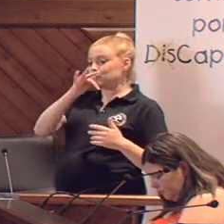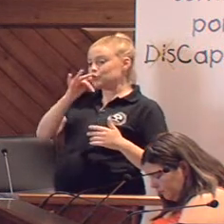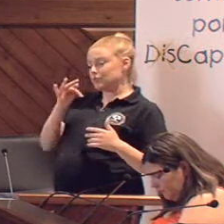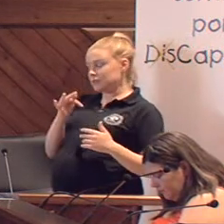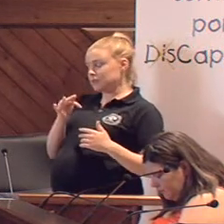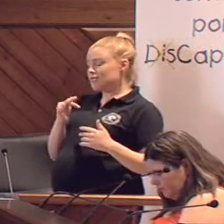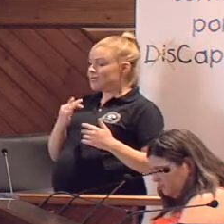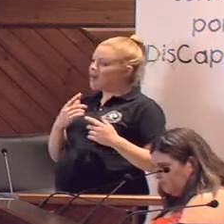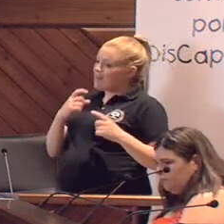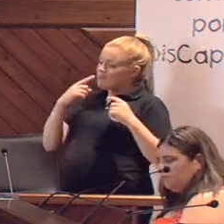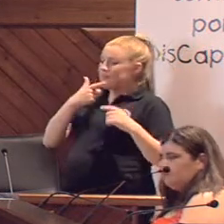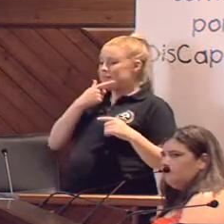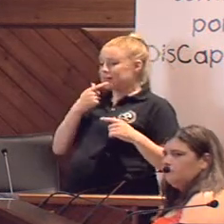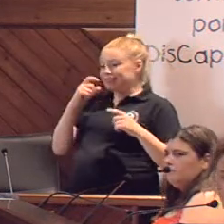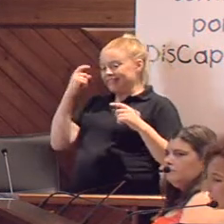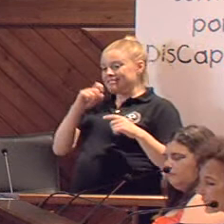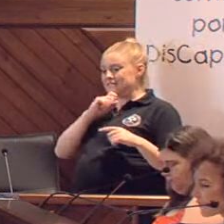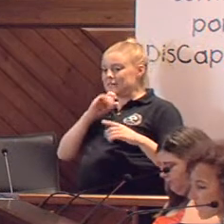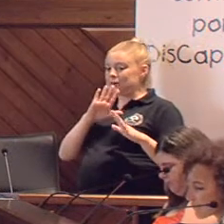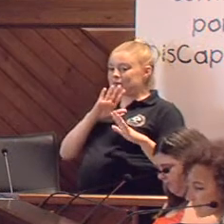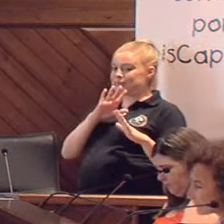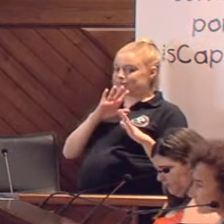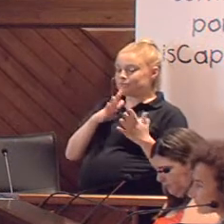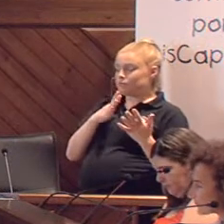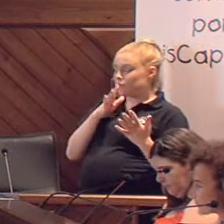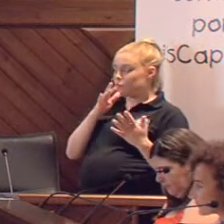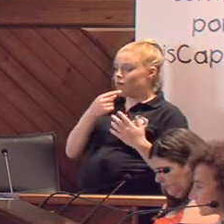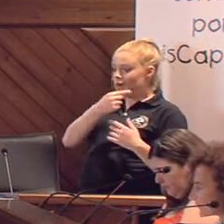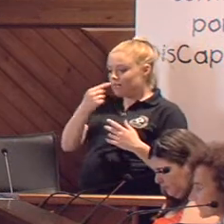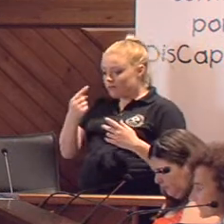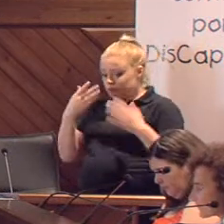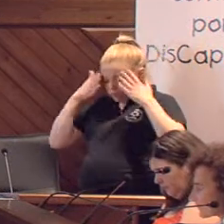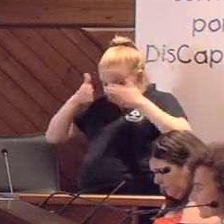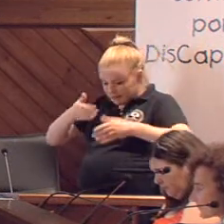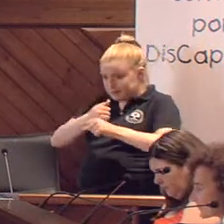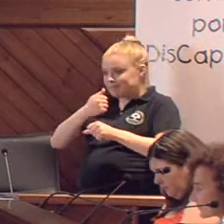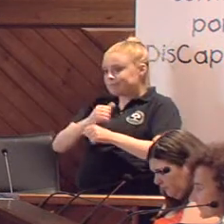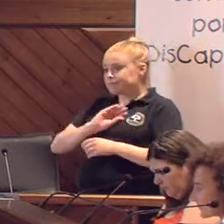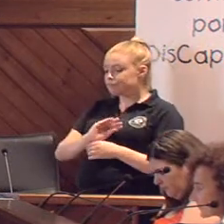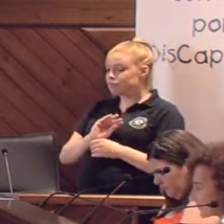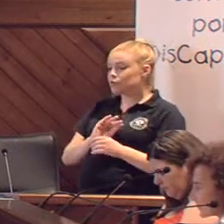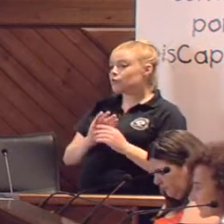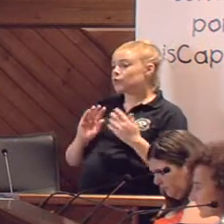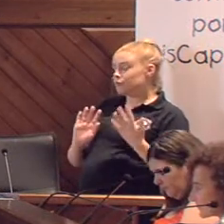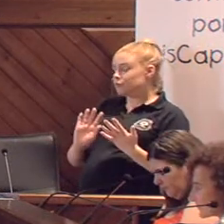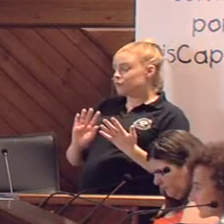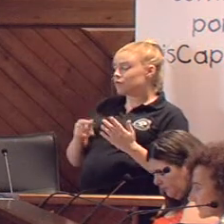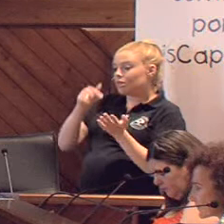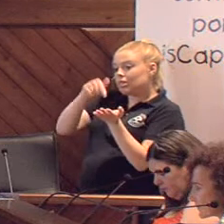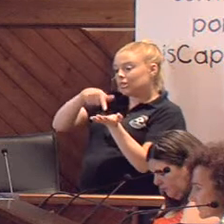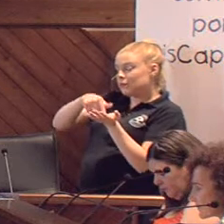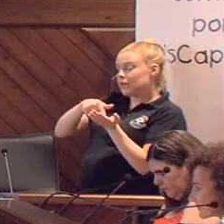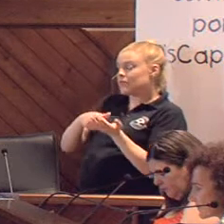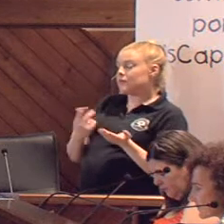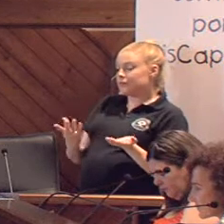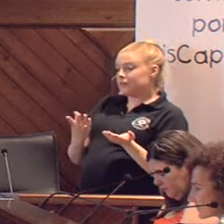muy fácil, pero cuesta mucho trabajo porque cada uno está en su aborígene de su trabajo. Entonces, pues, esa reivindicación